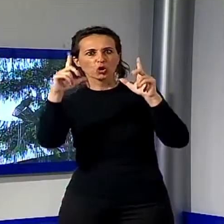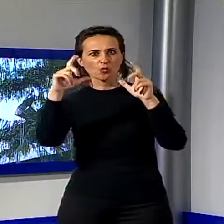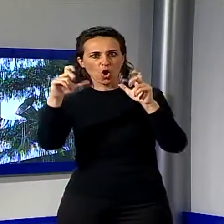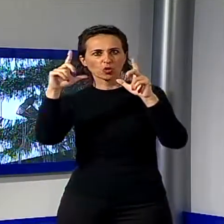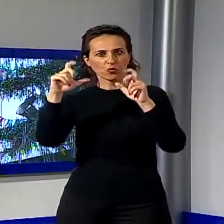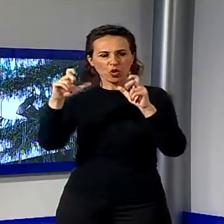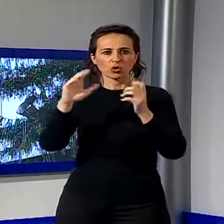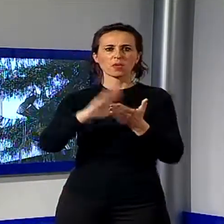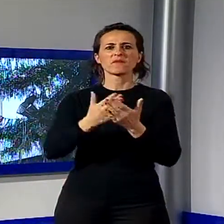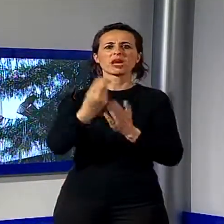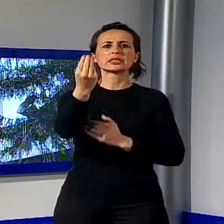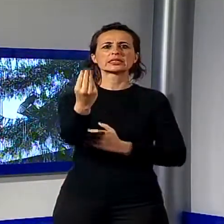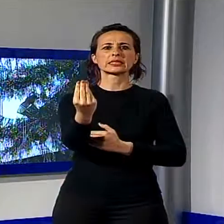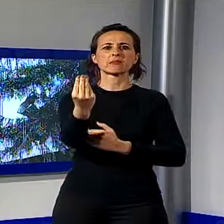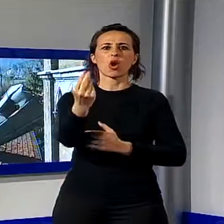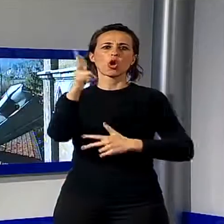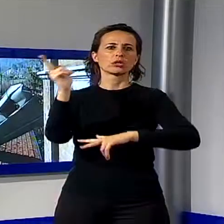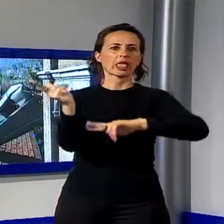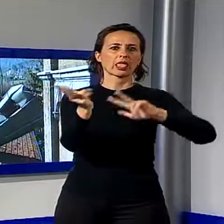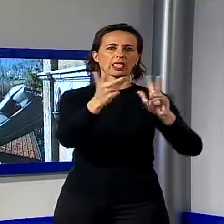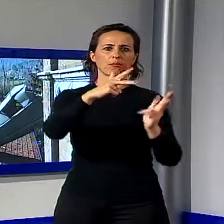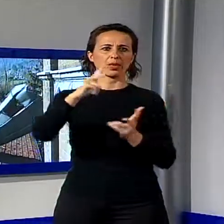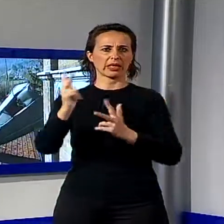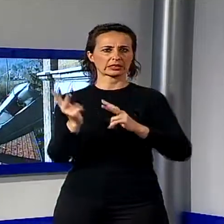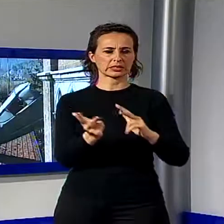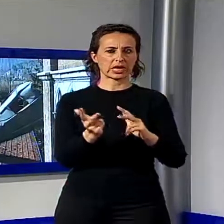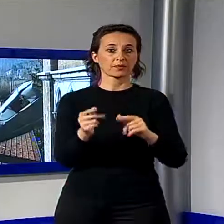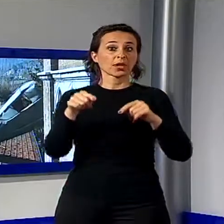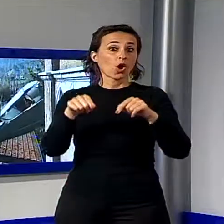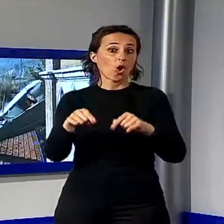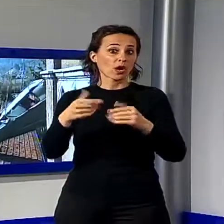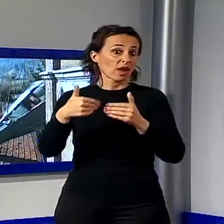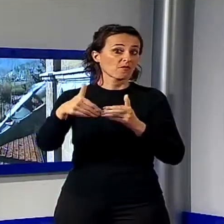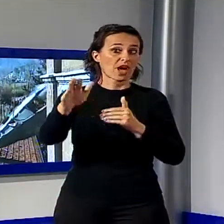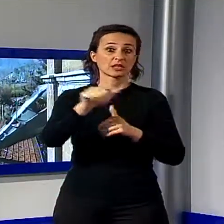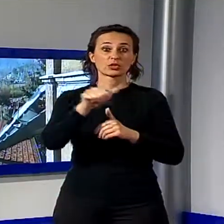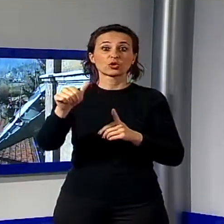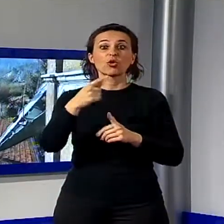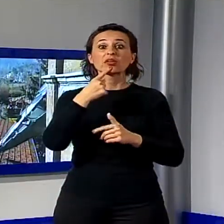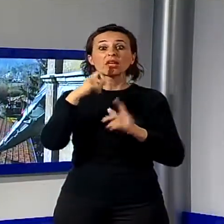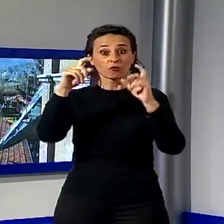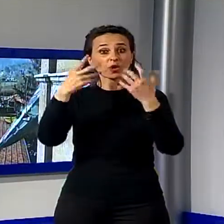simboli della tempesta di vento è stato definito che da oggi rimarrà solo negli album foto e video.